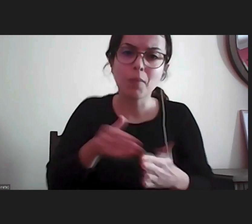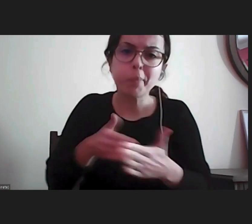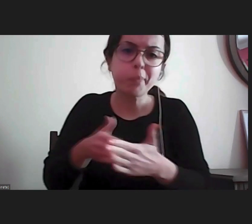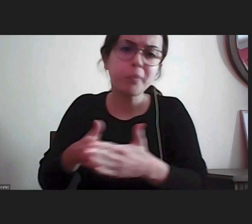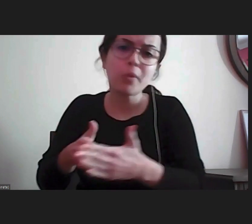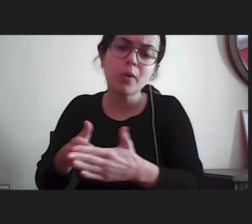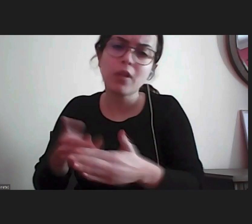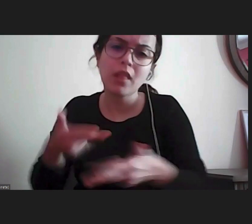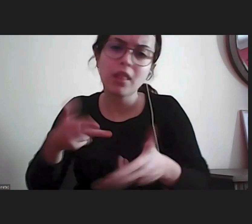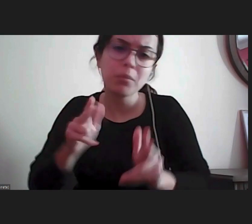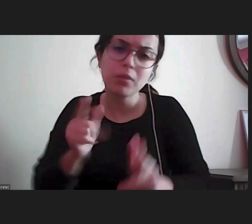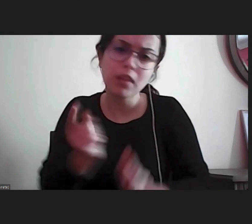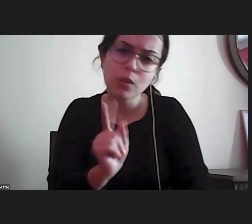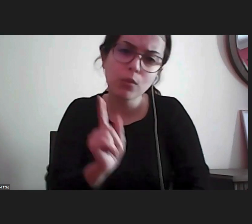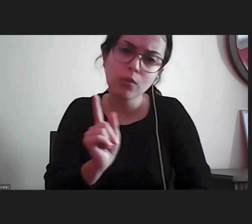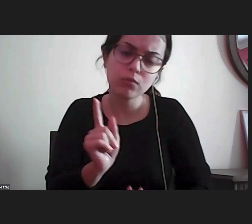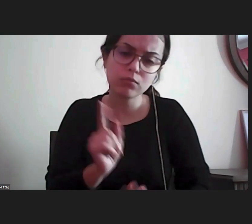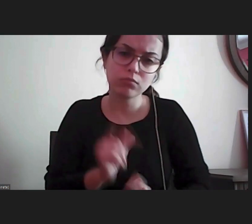liberdade da pessoa